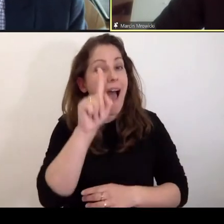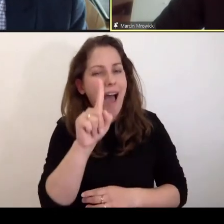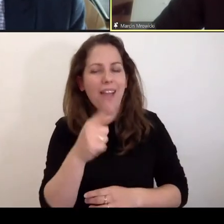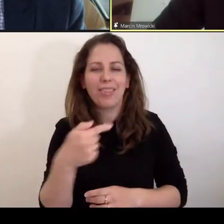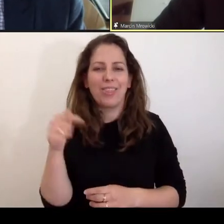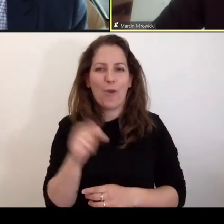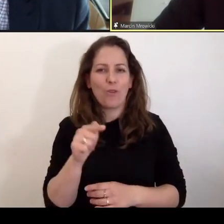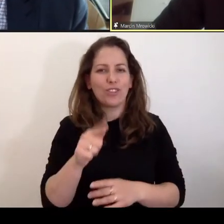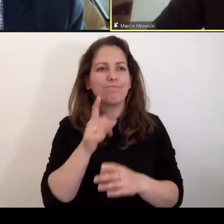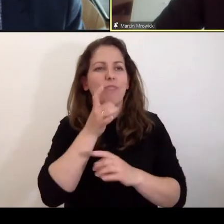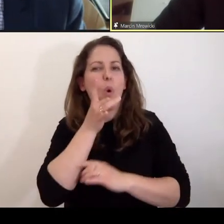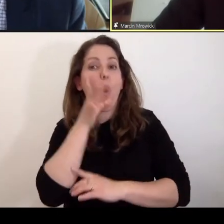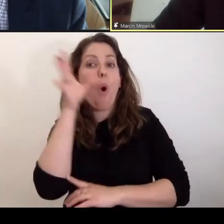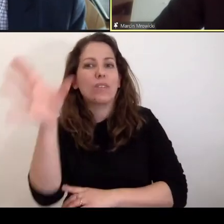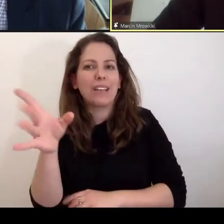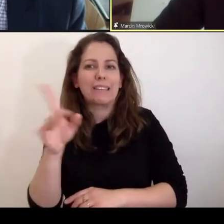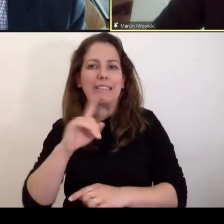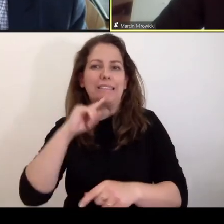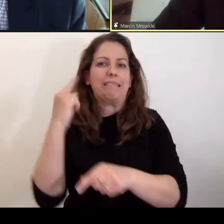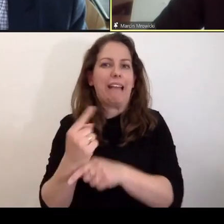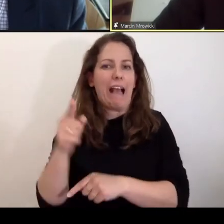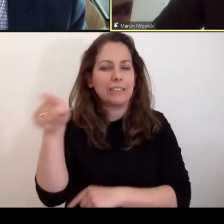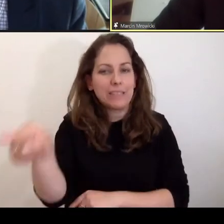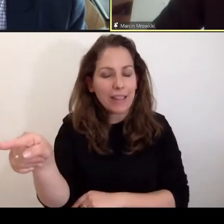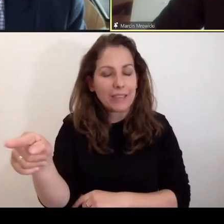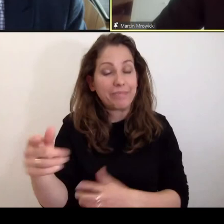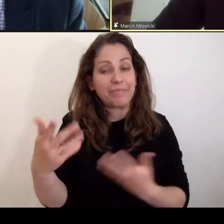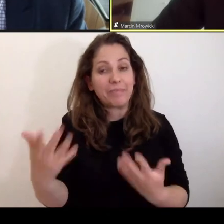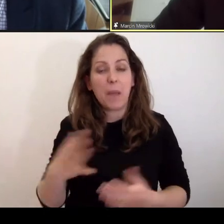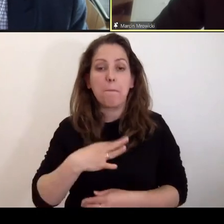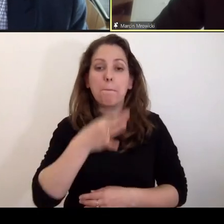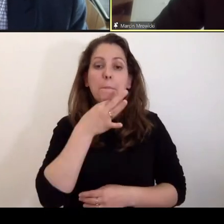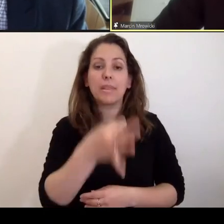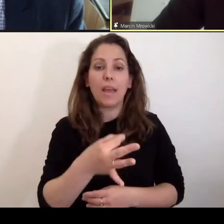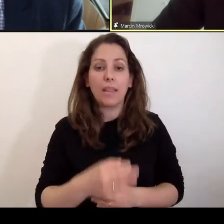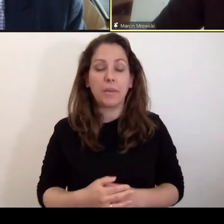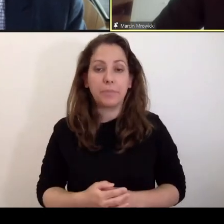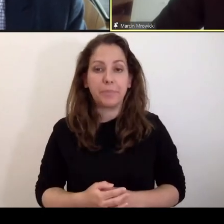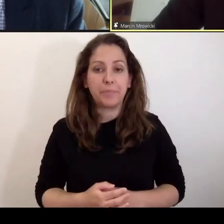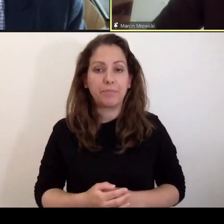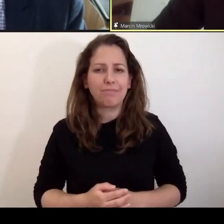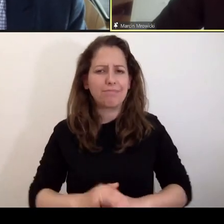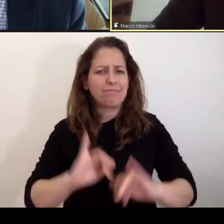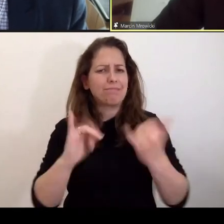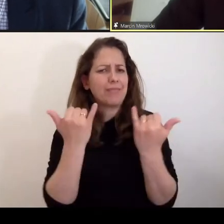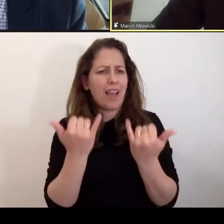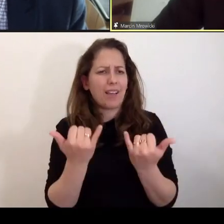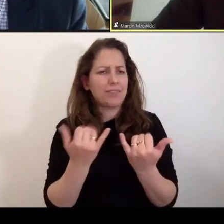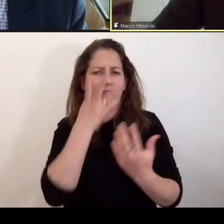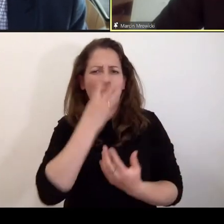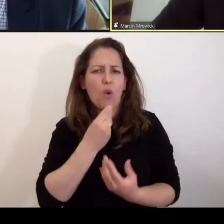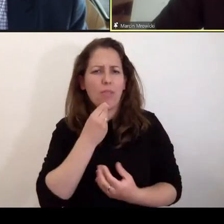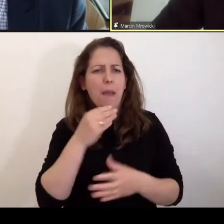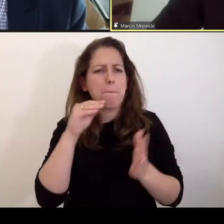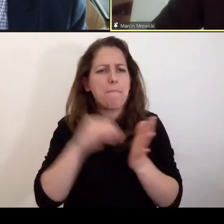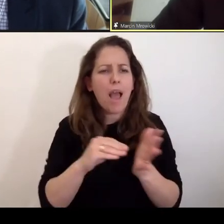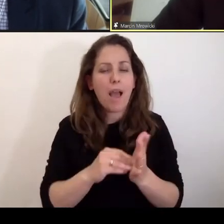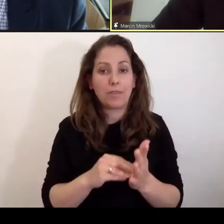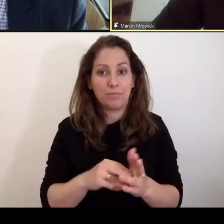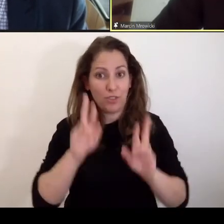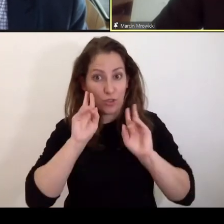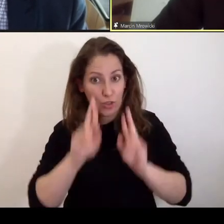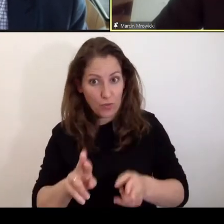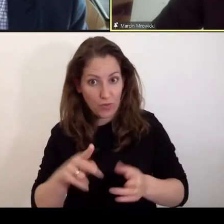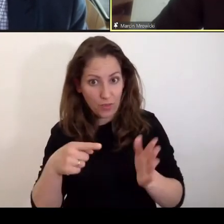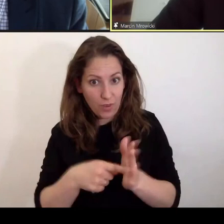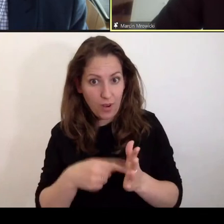oskarżenia i skazania. Więc moje pytanie jest takie, jak to funkcjonuje w praktyce? Czy rzeczywiście tak